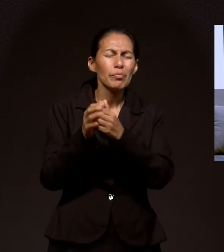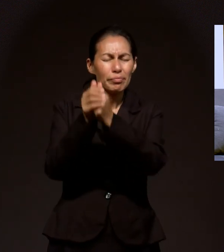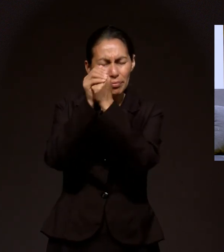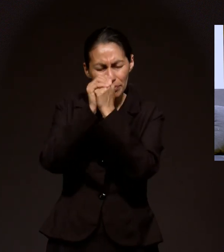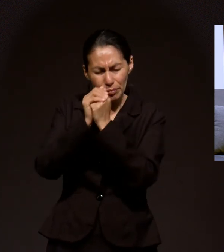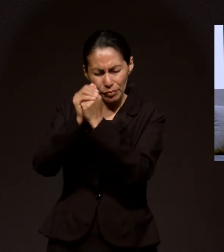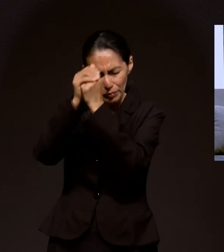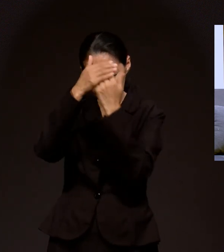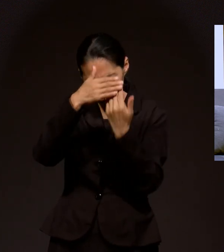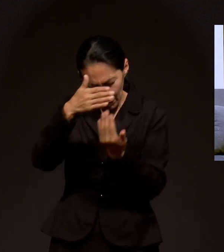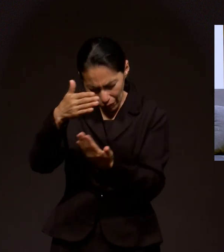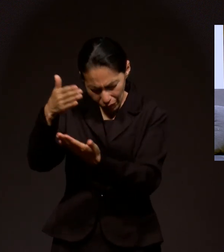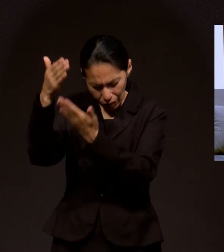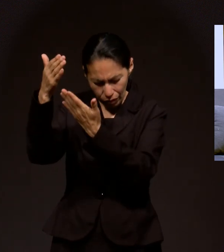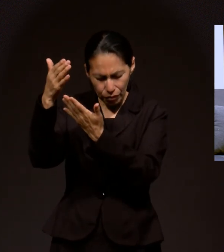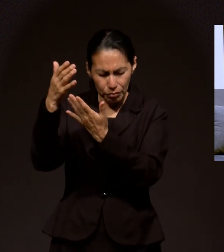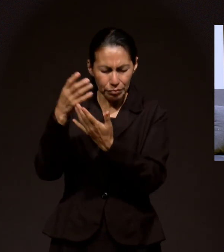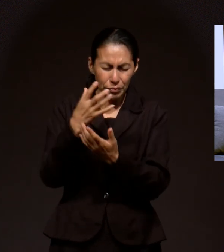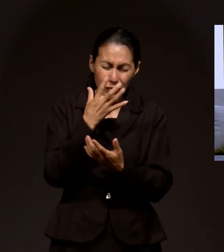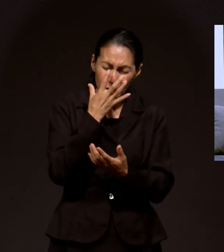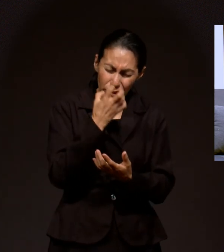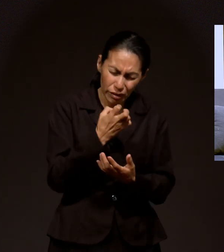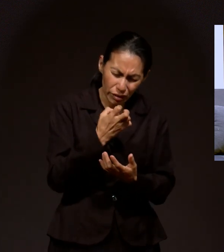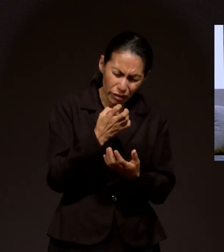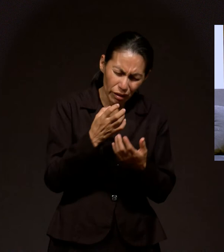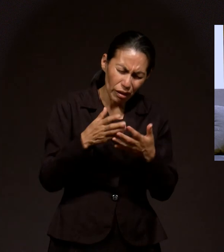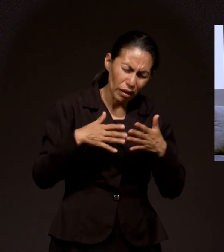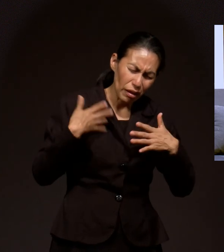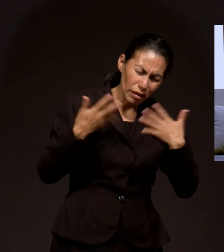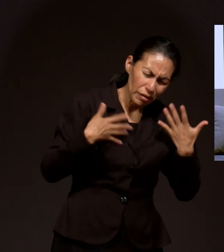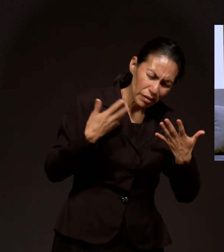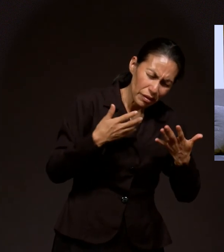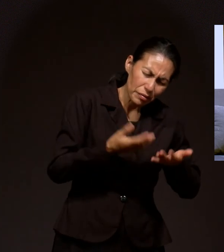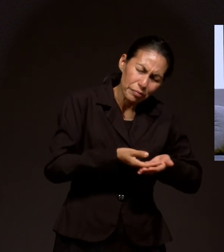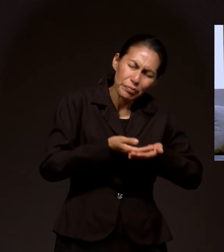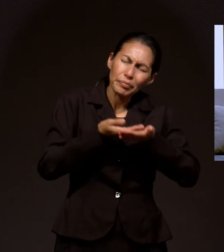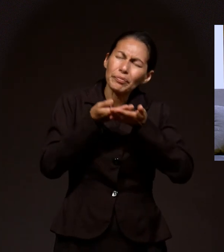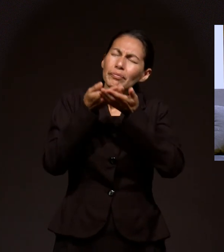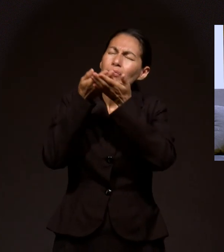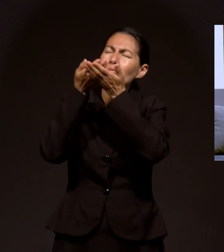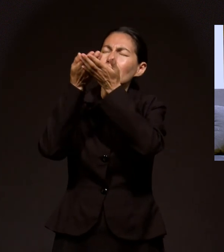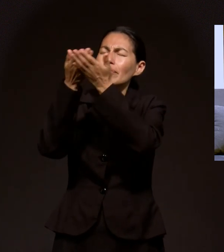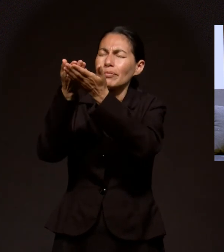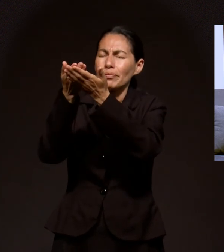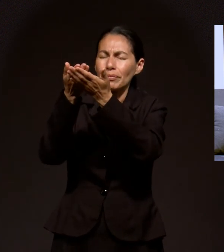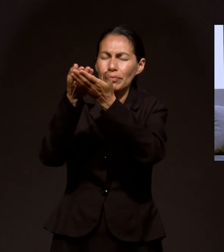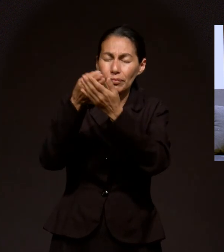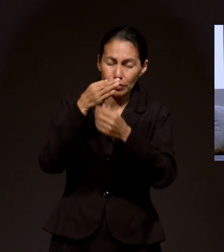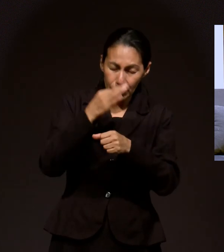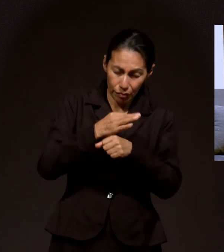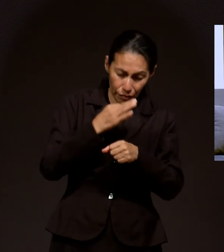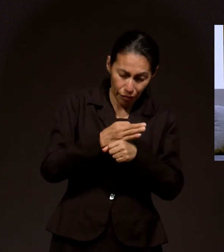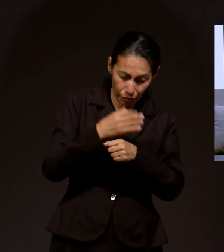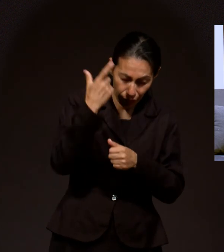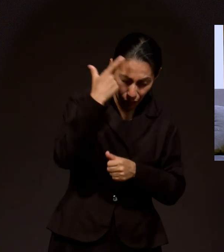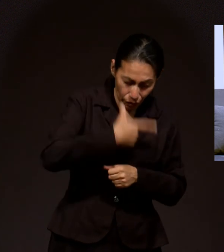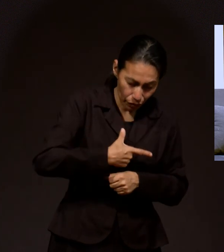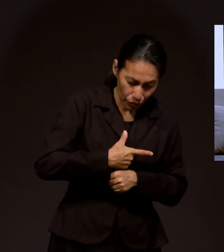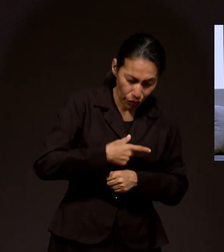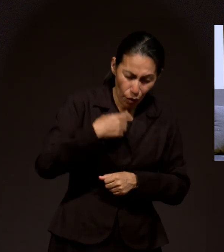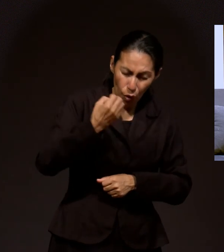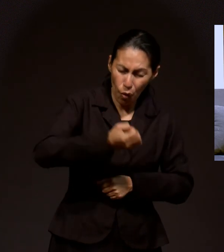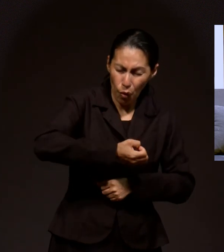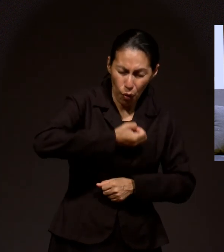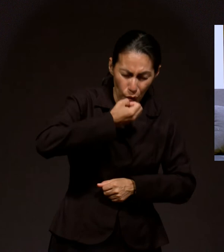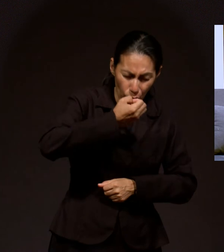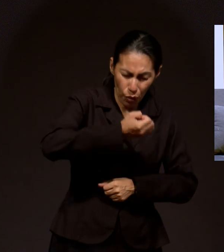alabarte Así que Dios La tristeza Y la alegría Las dejamos En tus manos Pero permite Que esta noche El ejercicio De